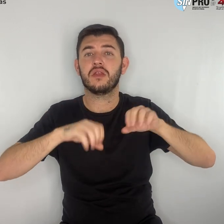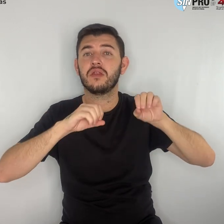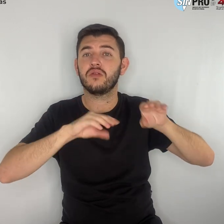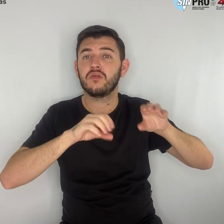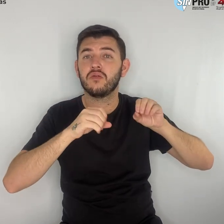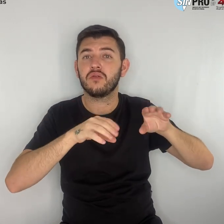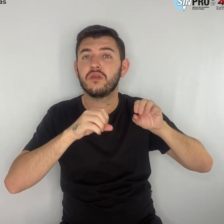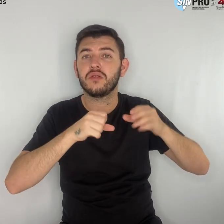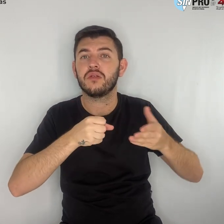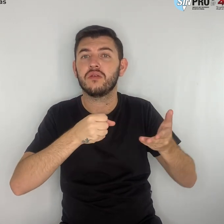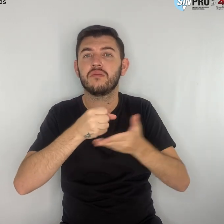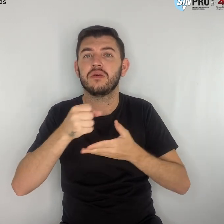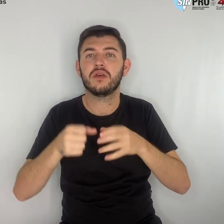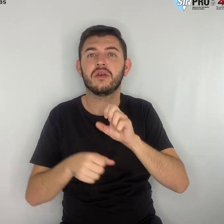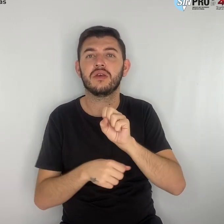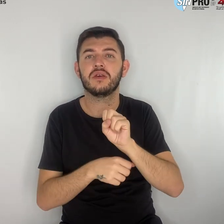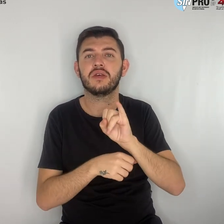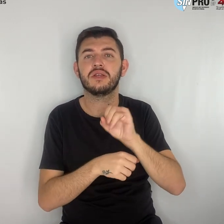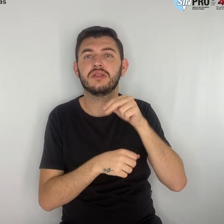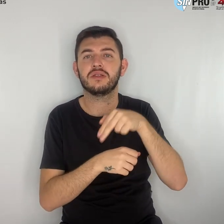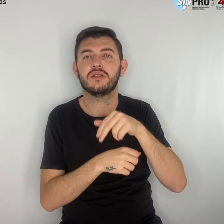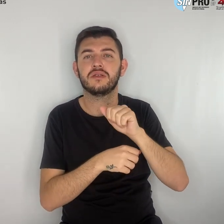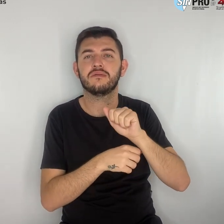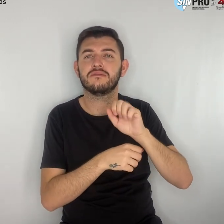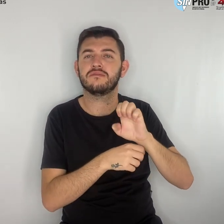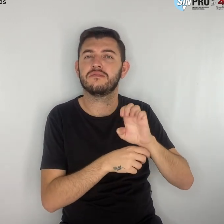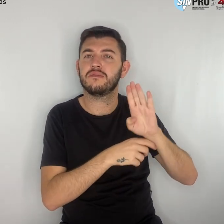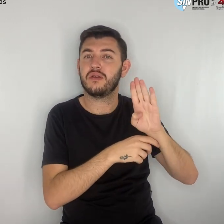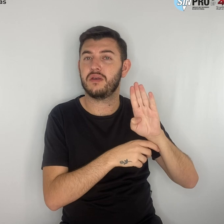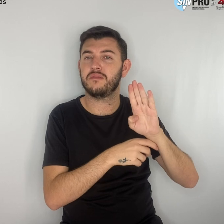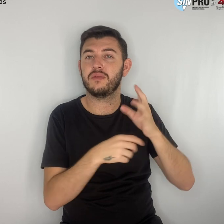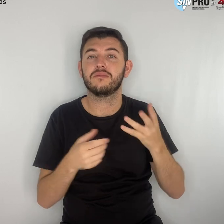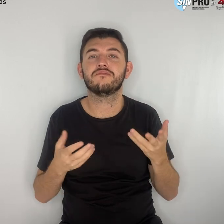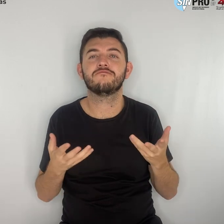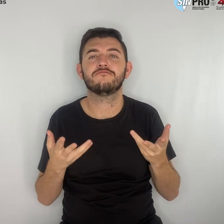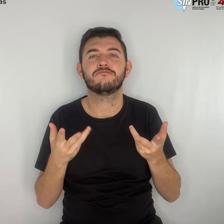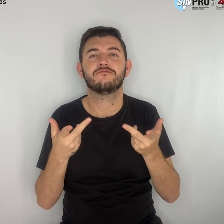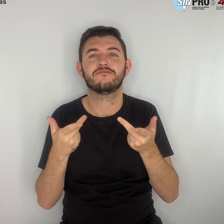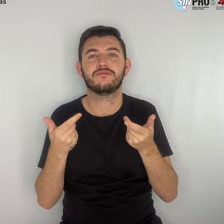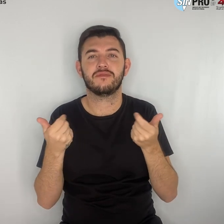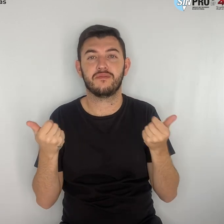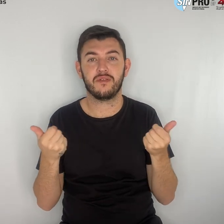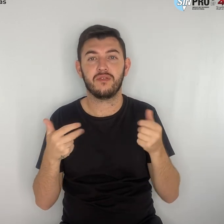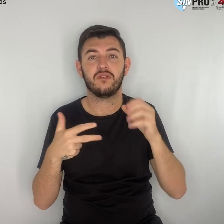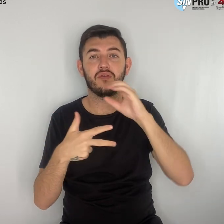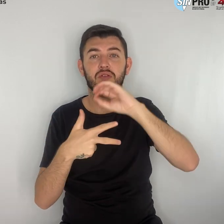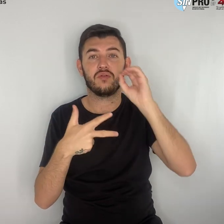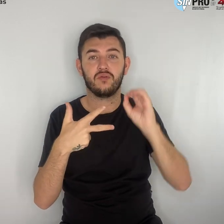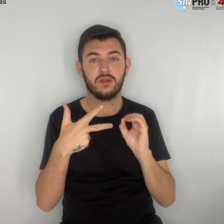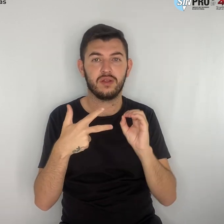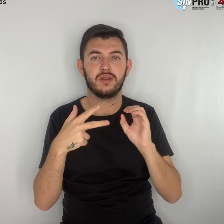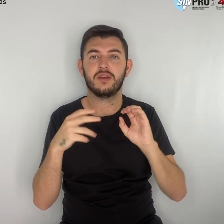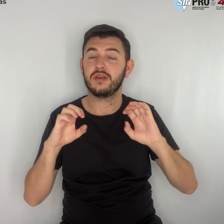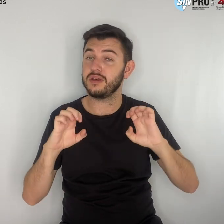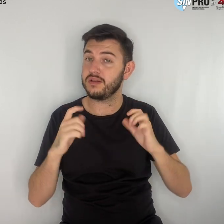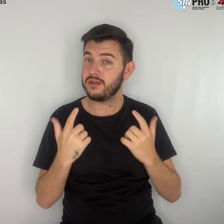SINAEB, no aperfeiçoamento do ENEM, além de incluir a